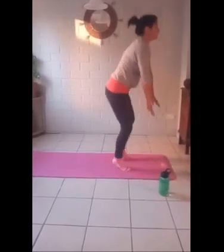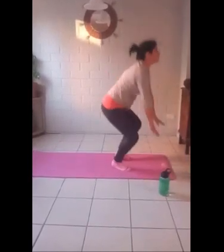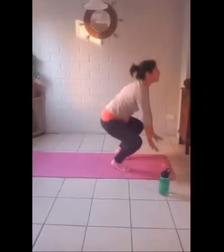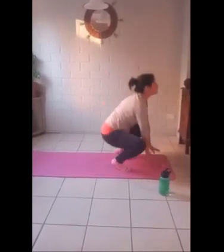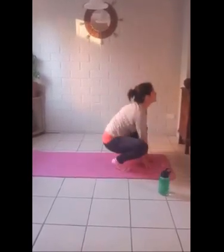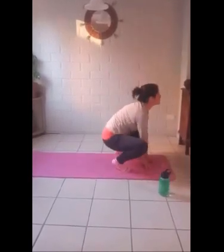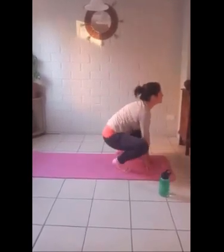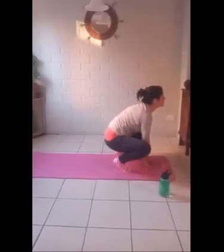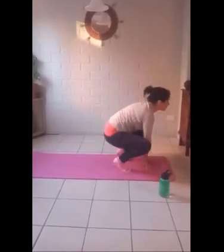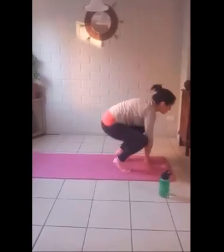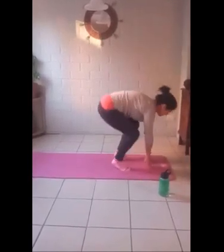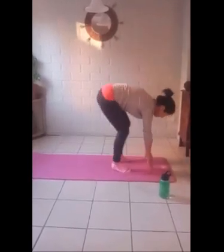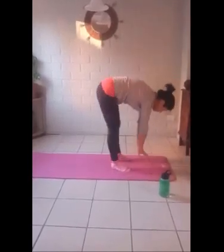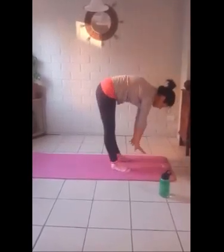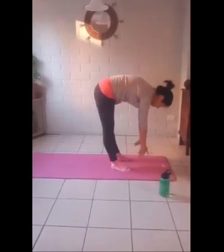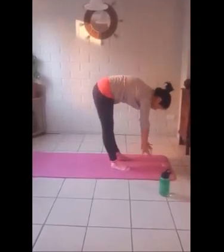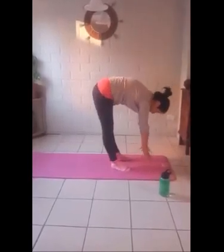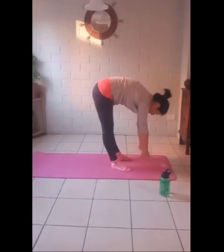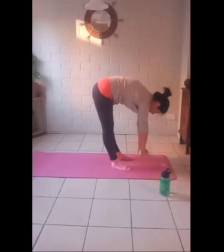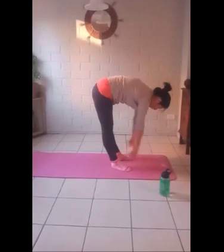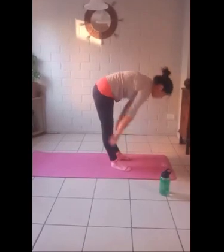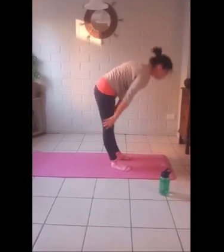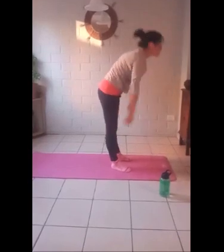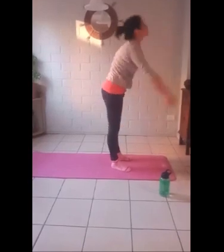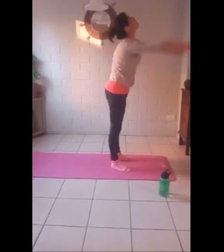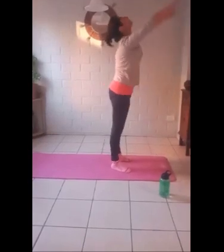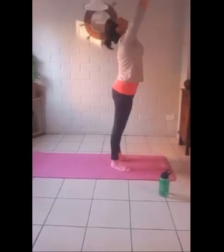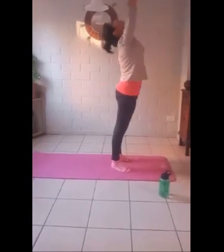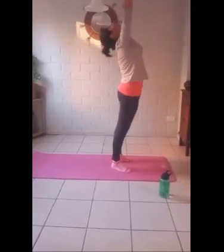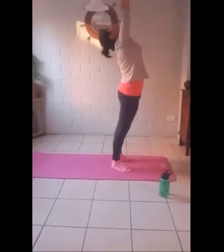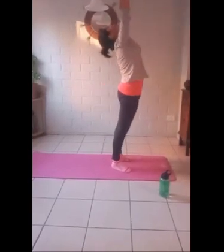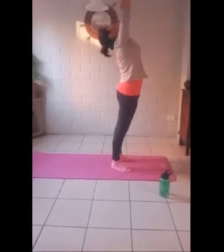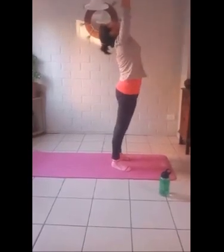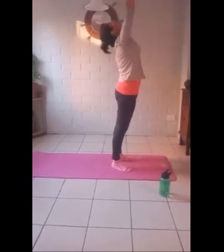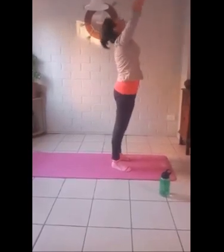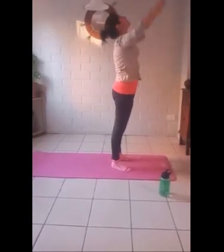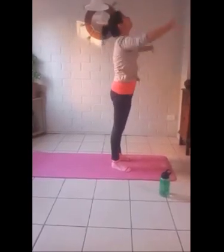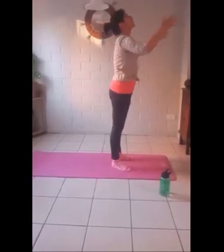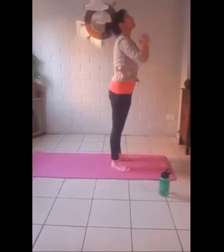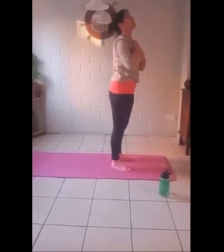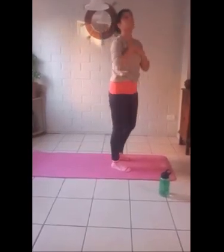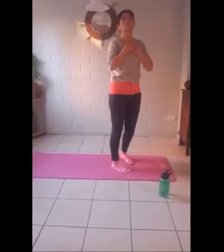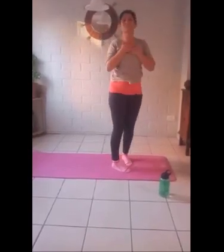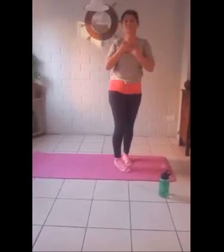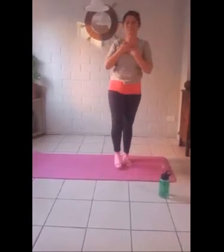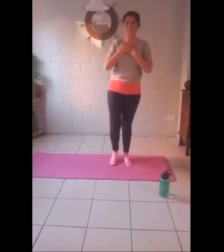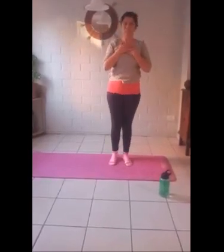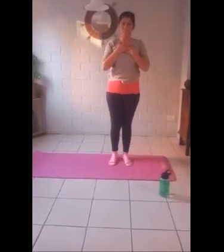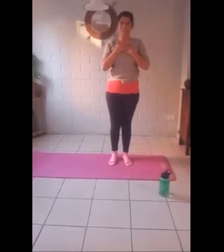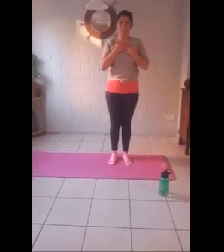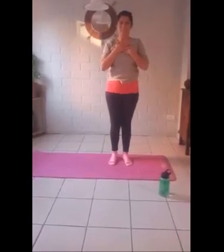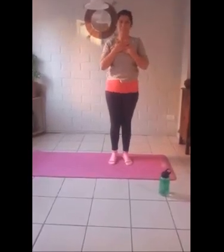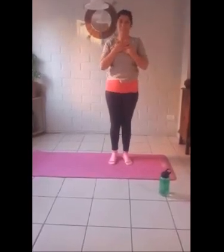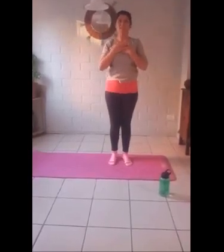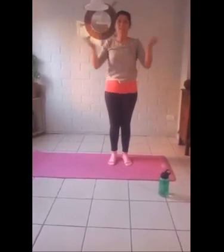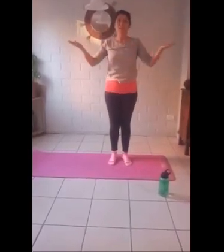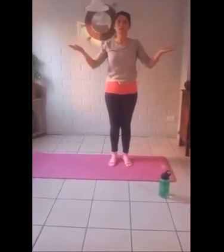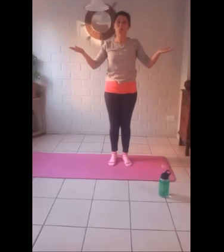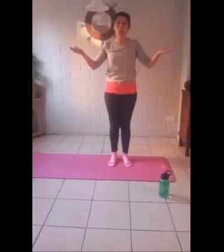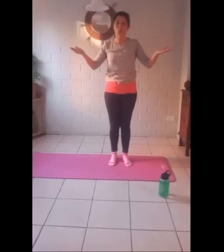de la rana Y saluda a la tierra Le digo adiós al sol Y voy a mi corazón ¿Les gustó?